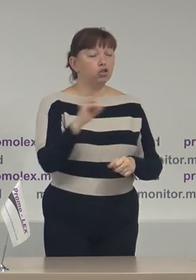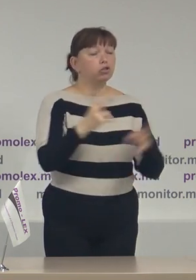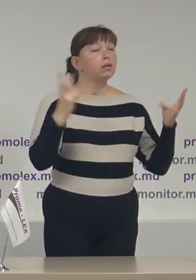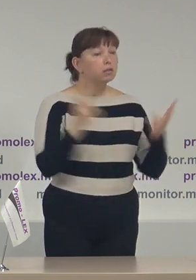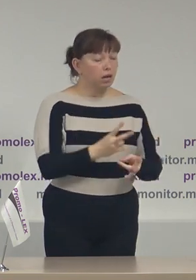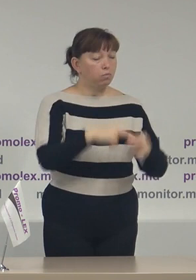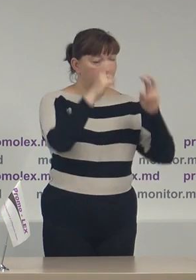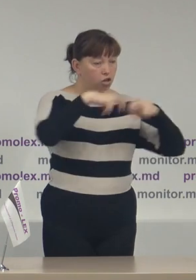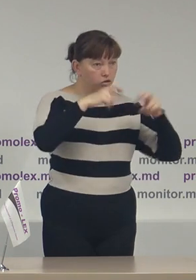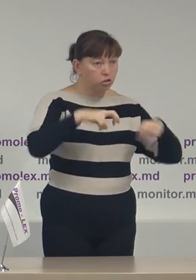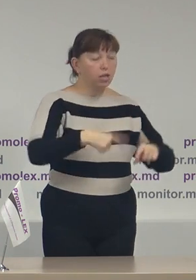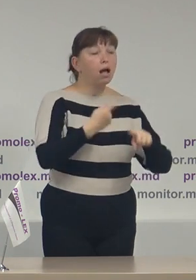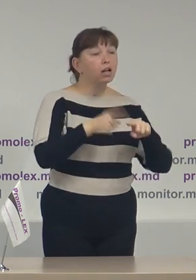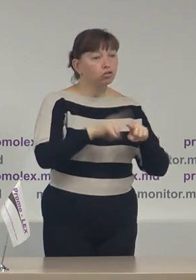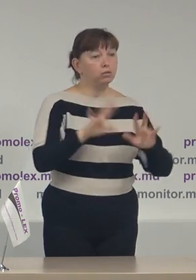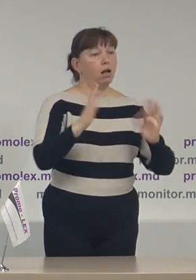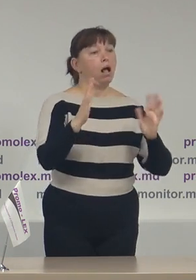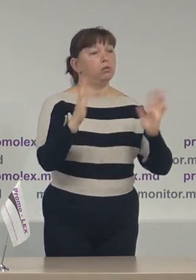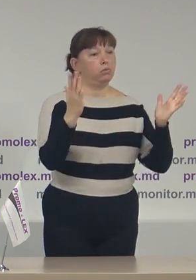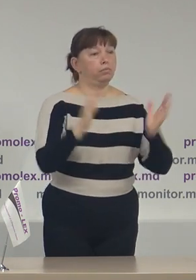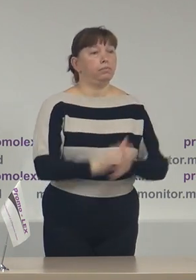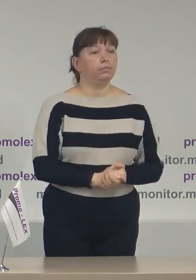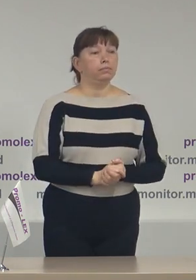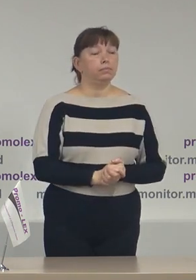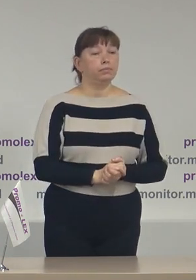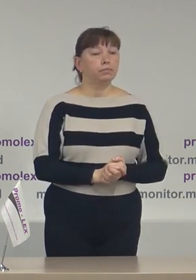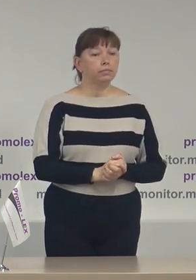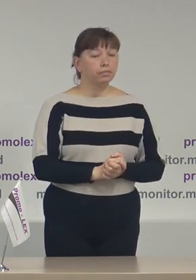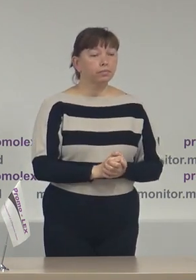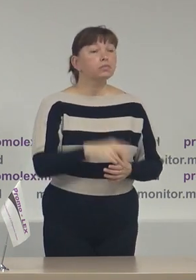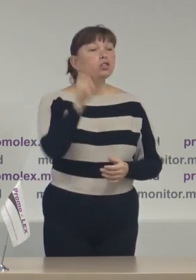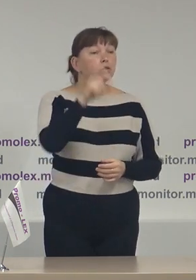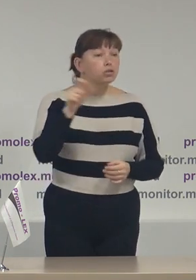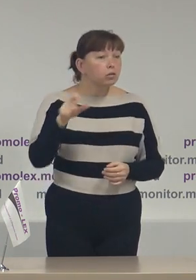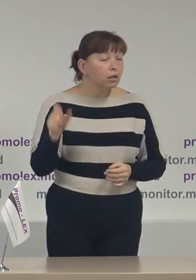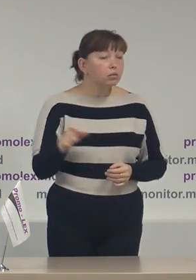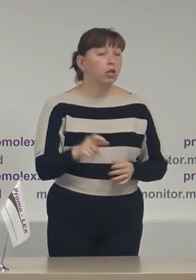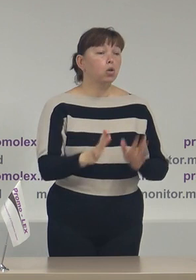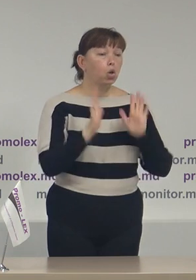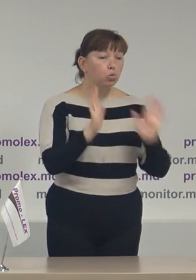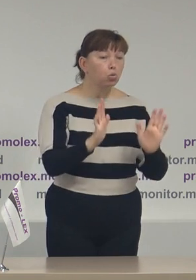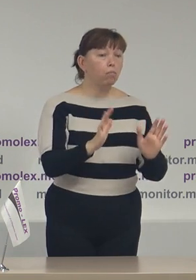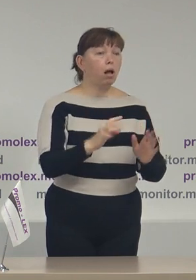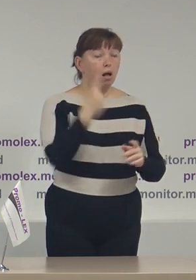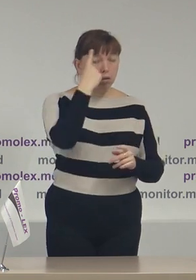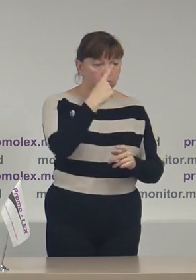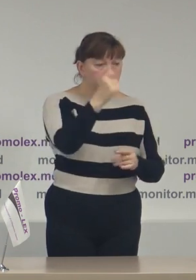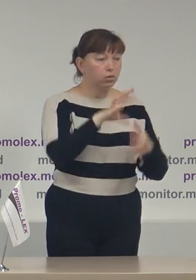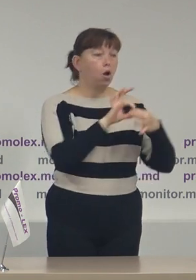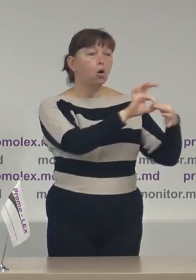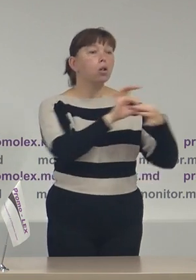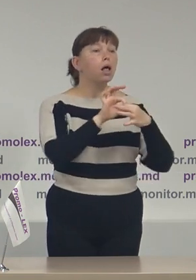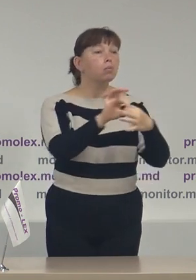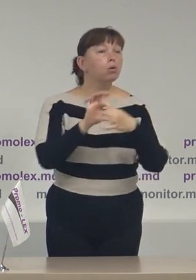trebuie să cerceteze aceste cazuri. Rolul cetățenilor este în a colabora